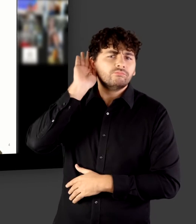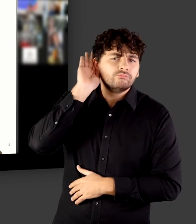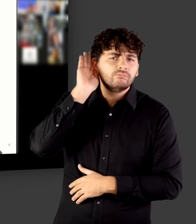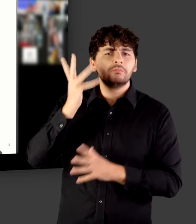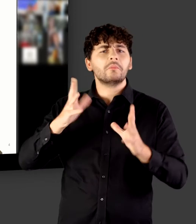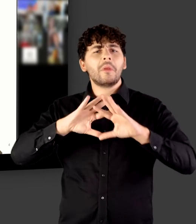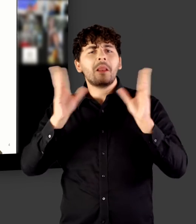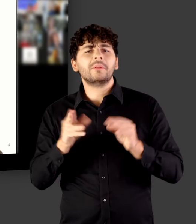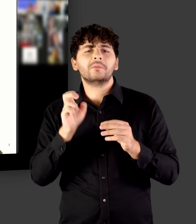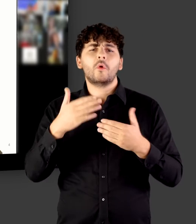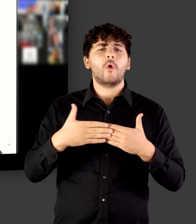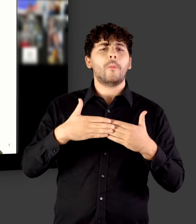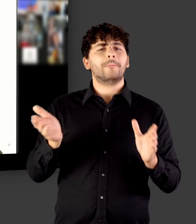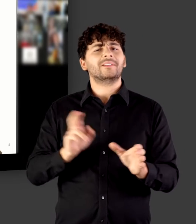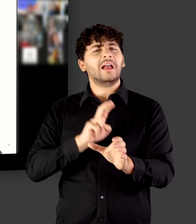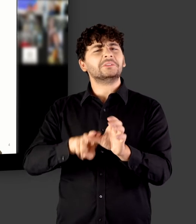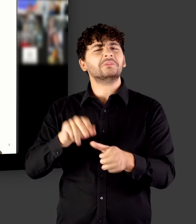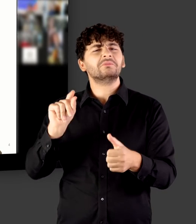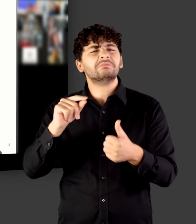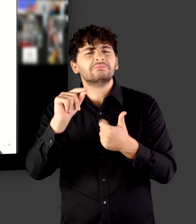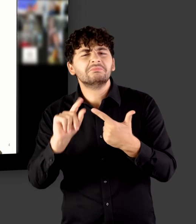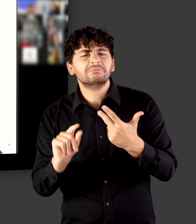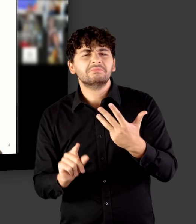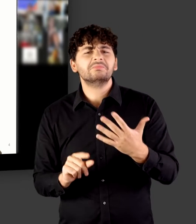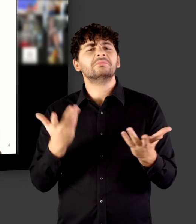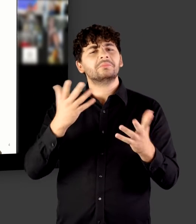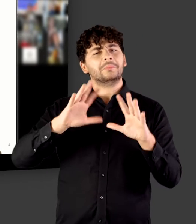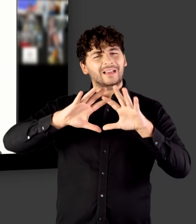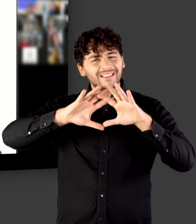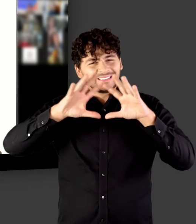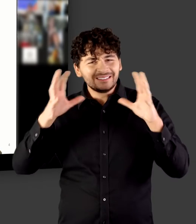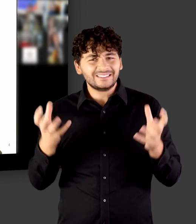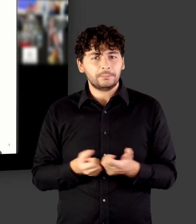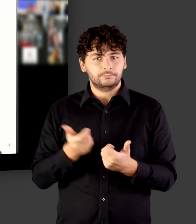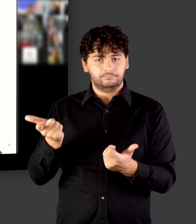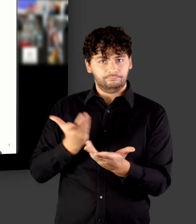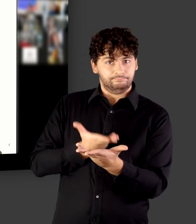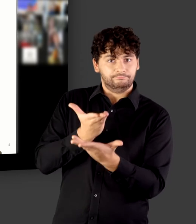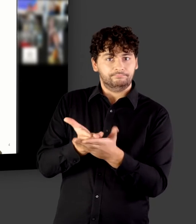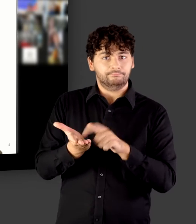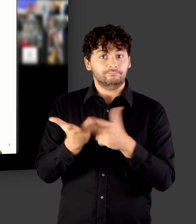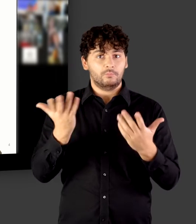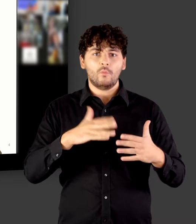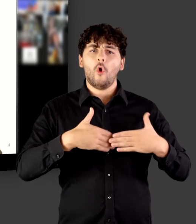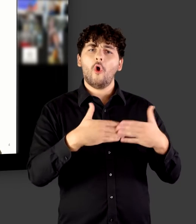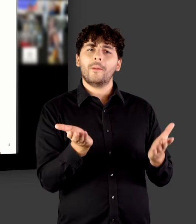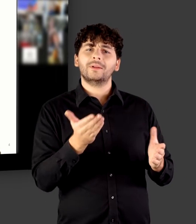zur Open Access. Insgesamt also führt eine Open Access Publikation zur schnelleren Verbreitung der